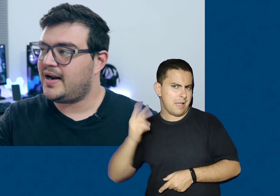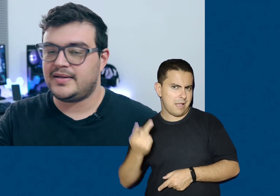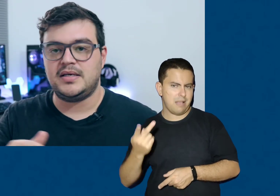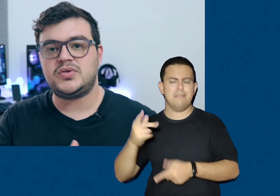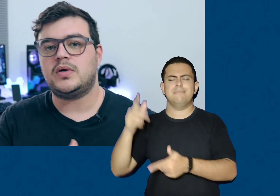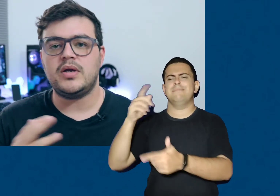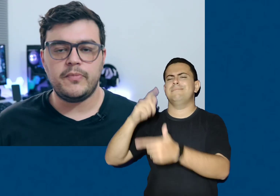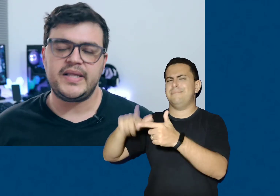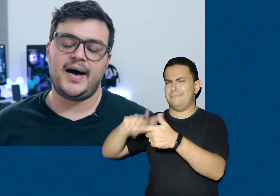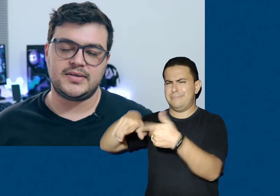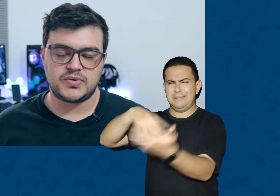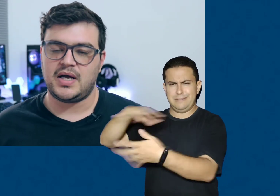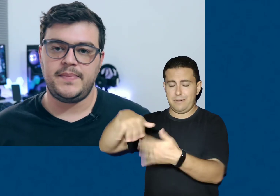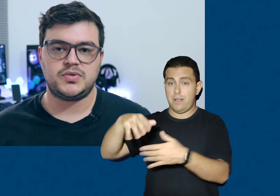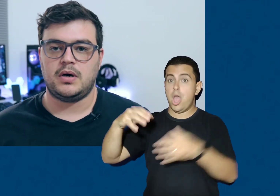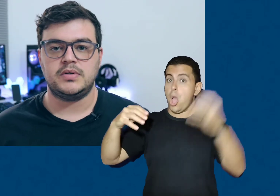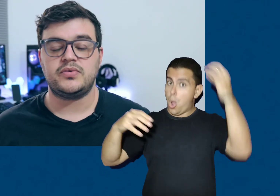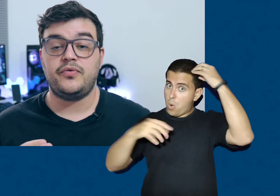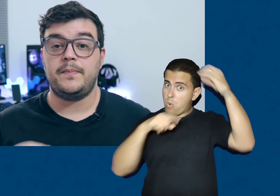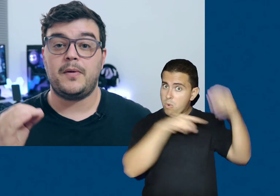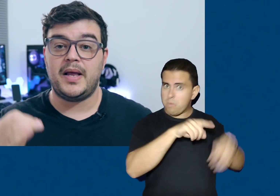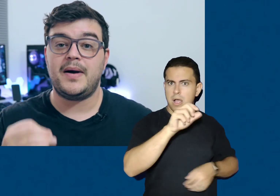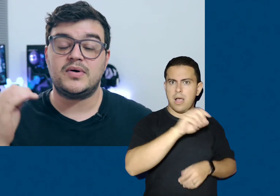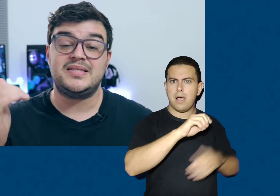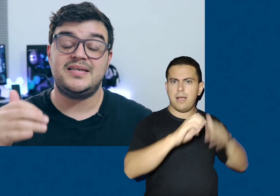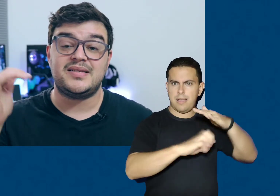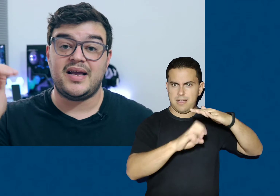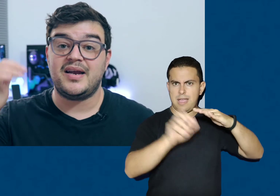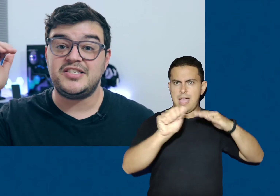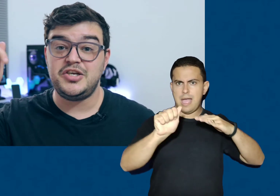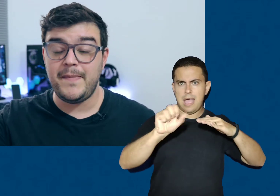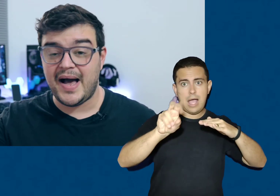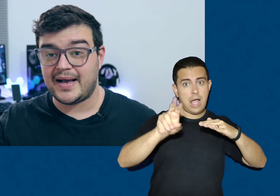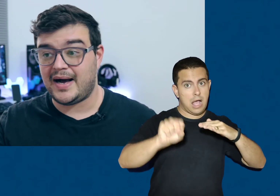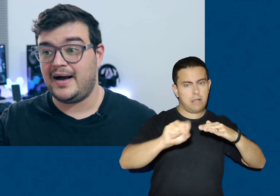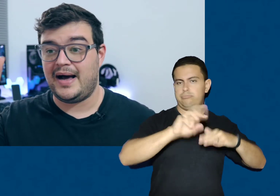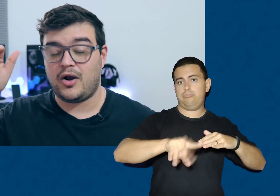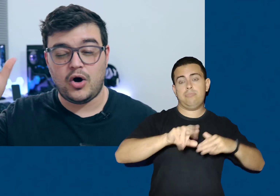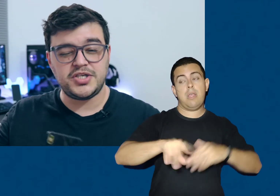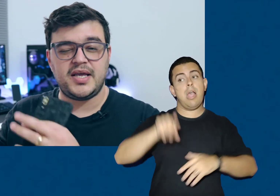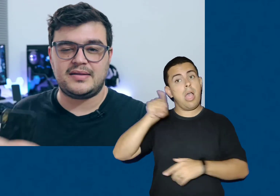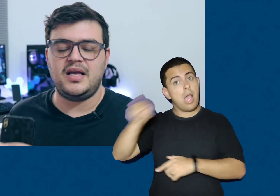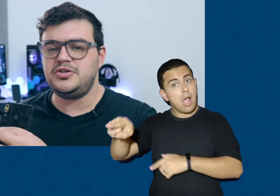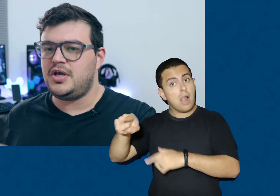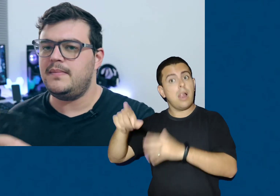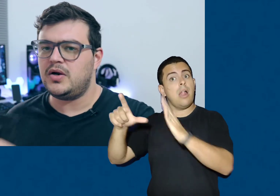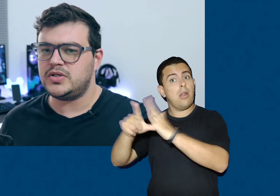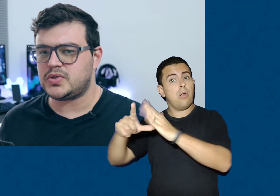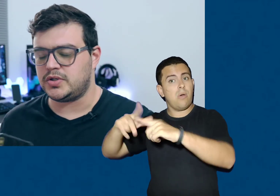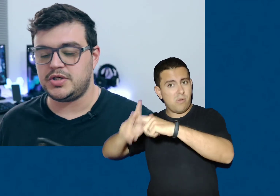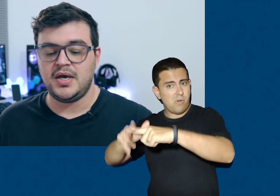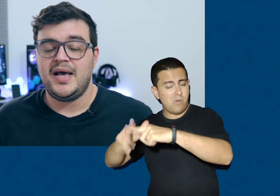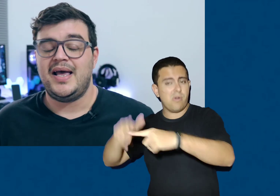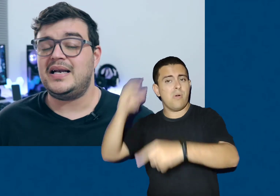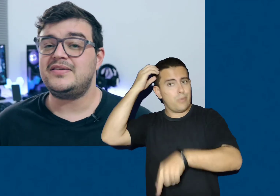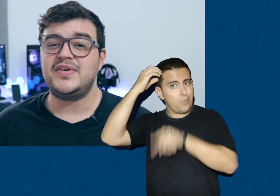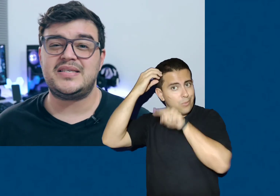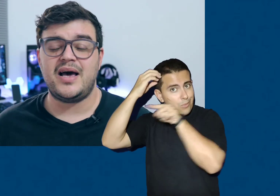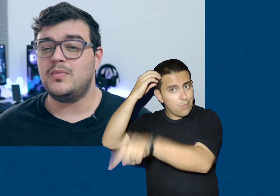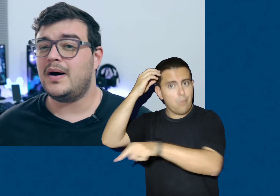danada. Isso não tem culpa da ASUS, tá, pessoal? Isso foi problema com a assistência técnica de BH, a loja que atende em Belo Horizonte. Eles fizeram